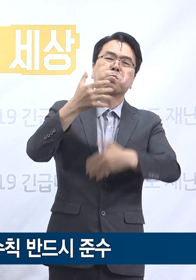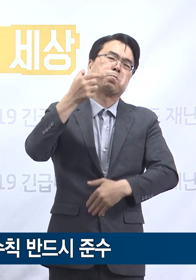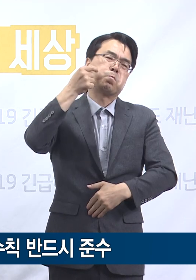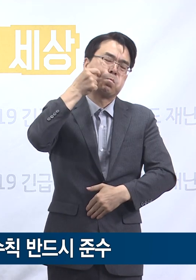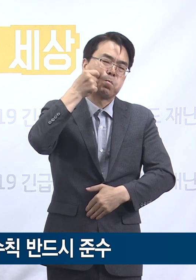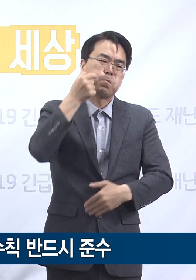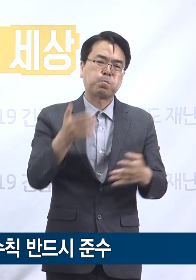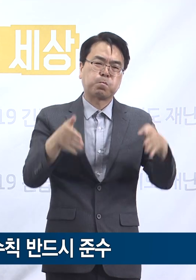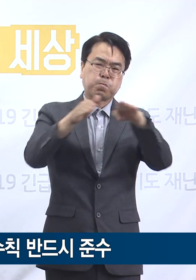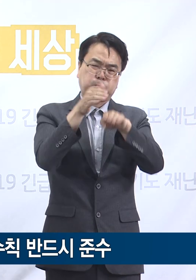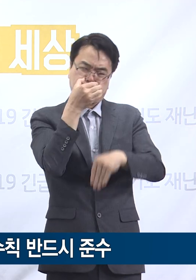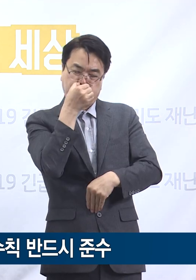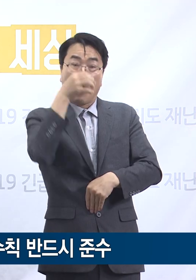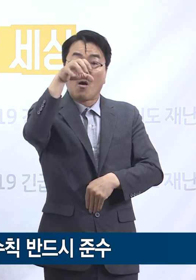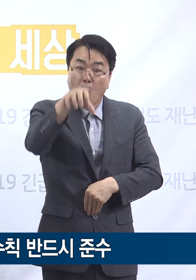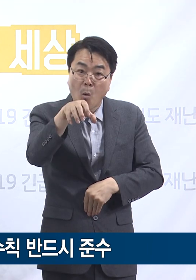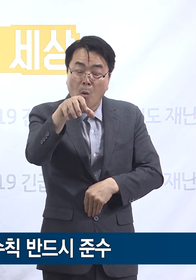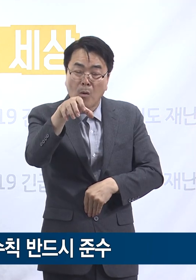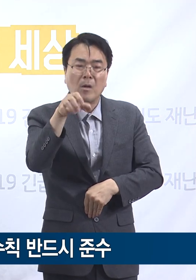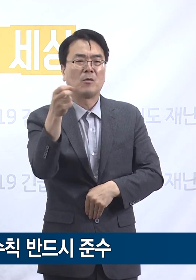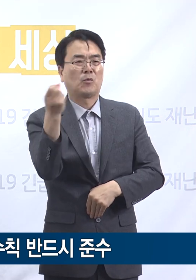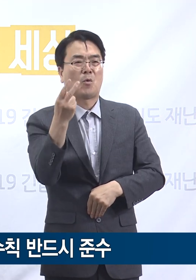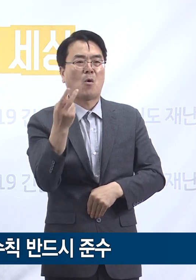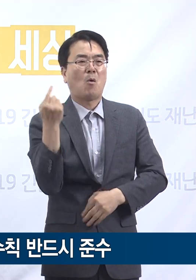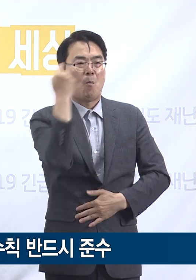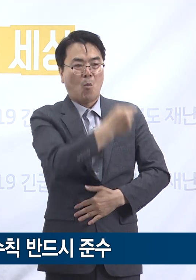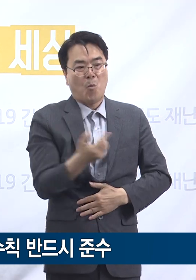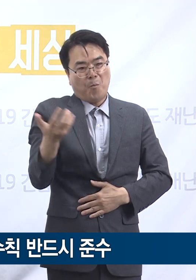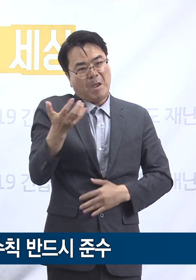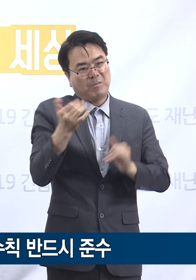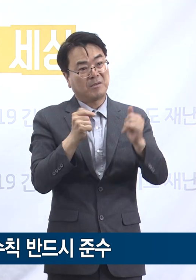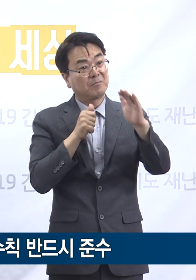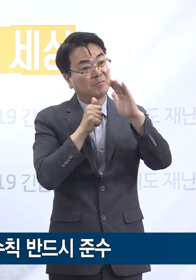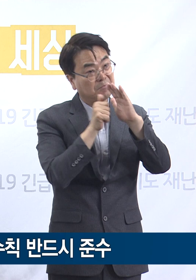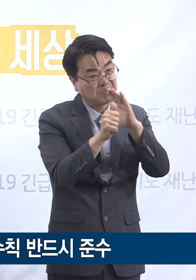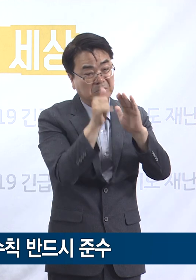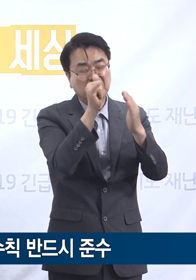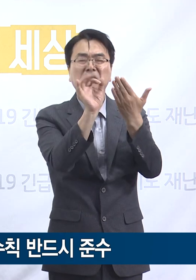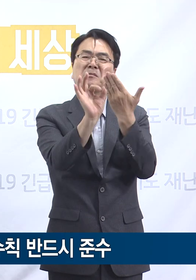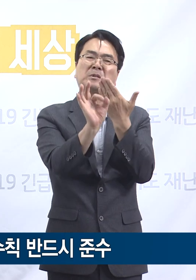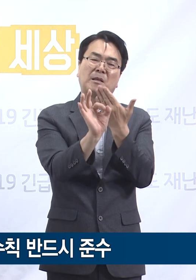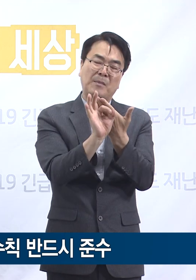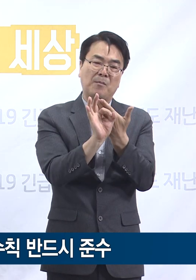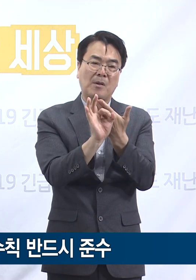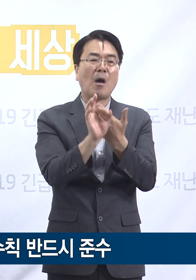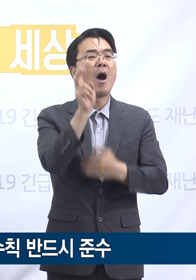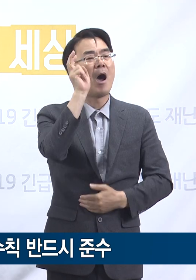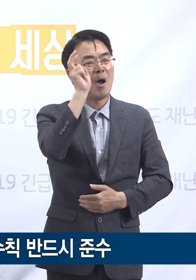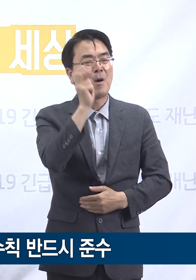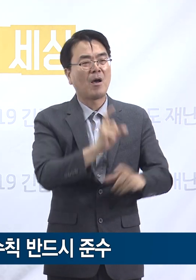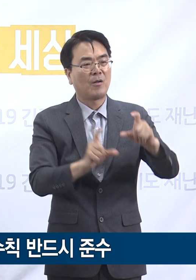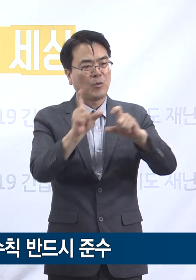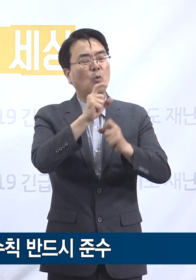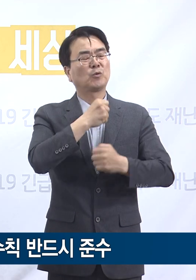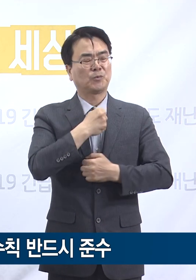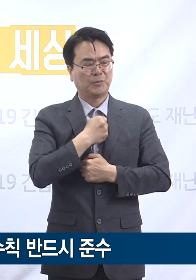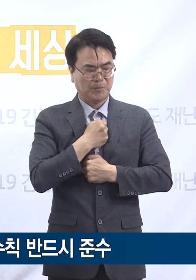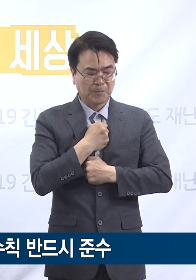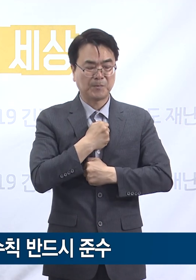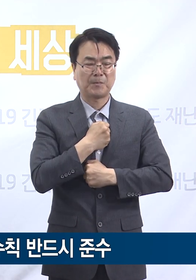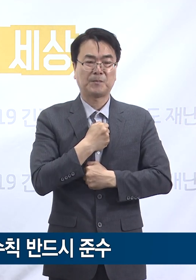그리고 몸이 아픈 사람도 그 장소에 방문하기 쉽거나 혹은 방문할 수밖에 없는 그런 조건이라면 더욱 그렇습니다.